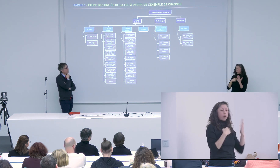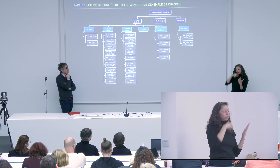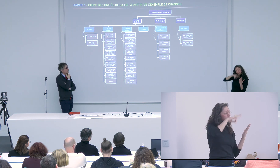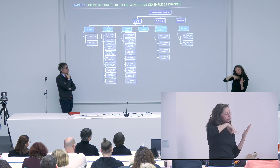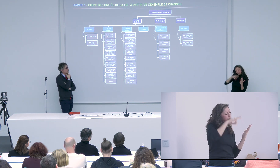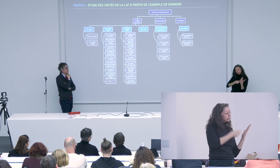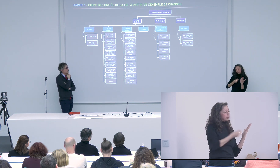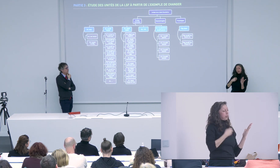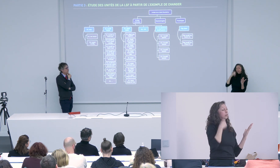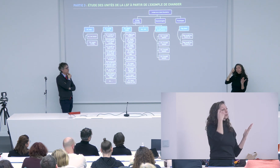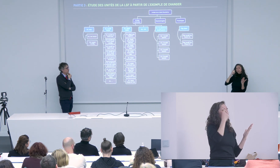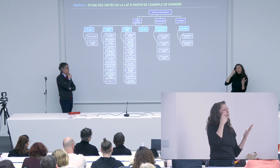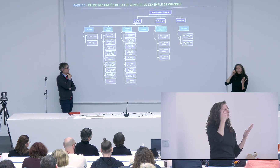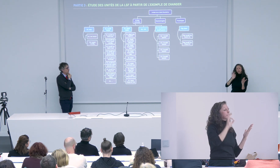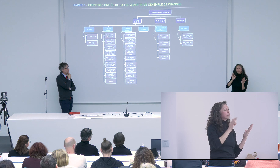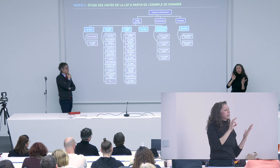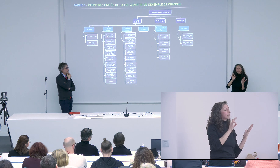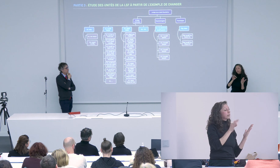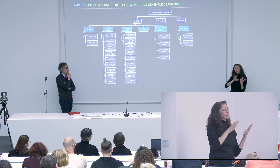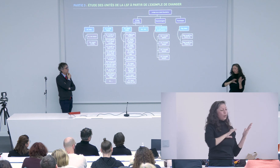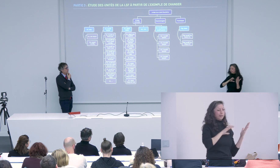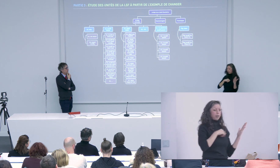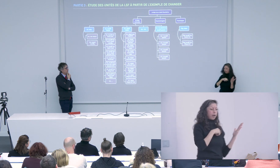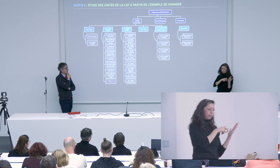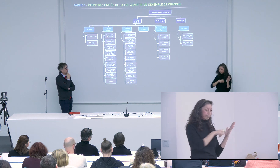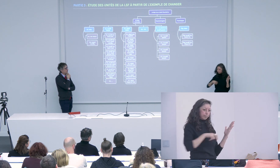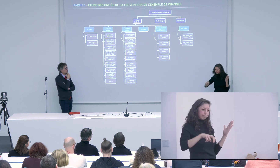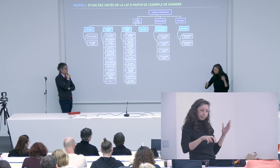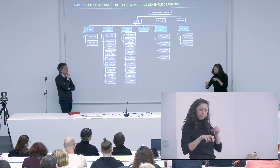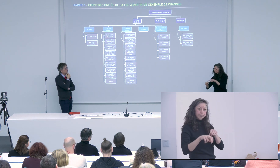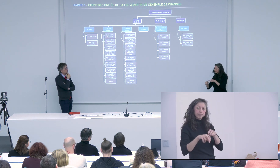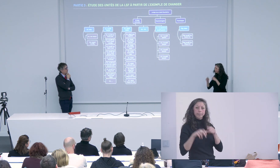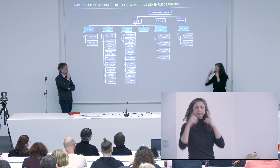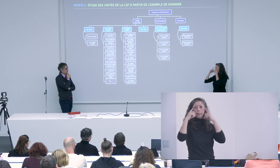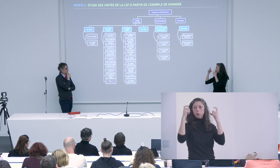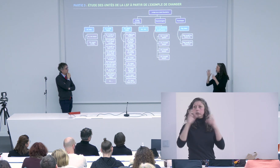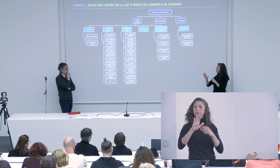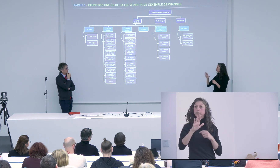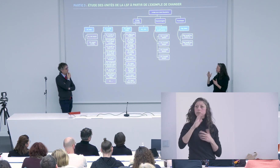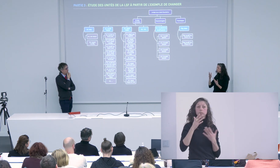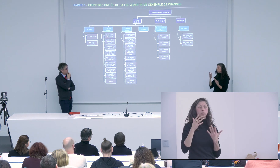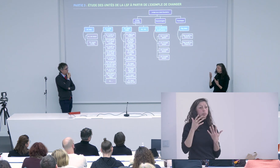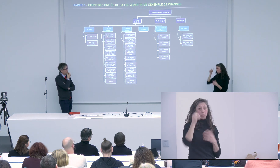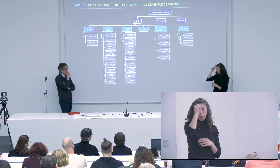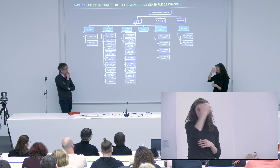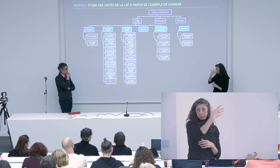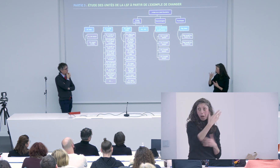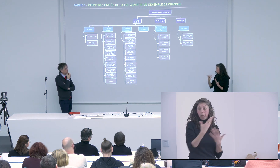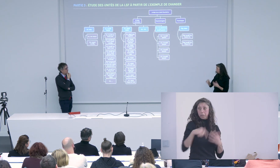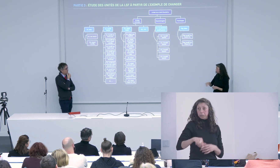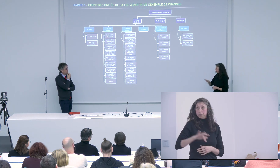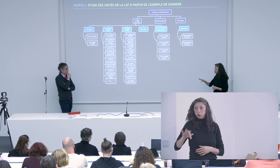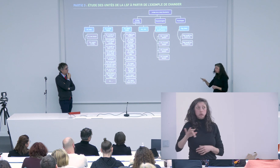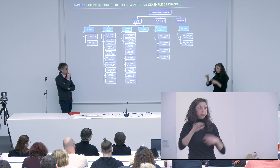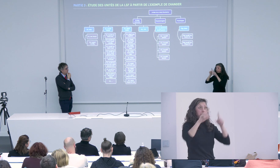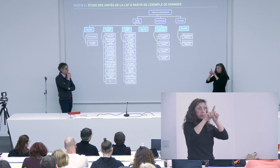vocales donc on a vu qu'il y avait cinq niveaux qui m'ont donné à réfléchir puisque quand je suis passé en